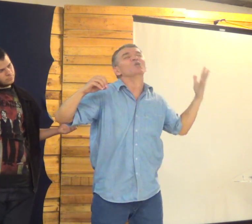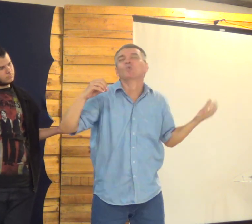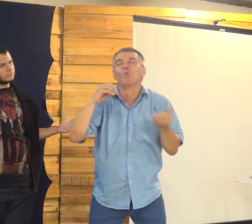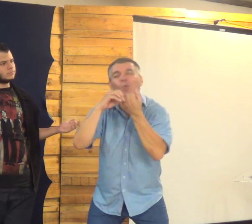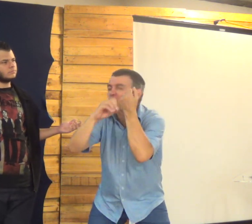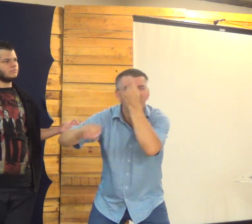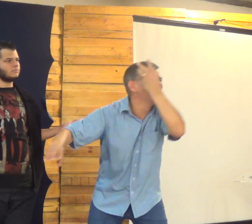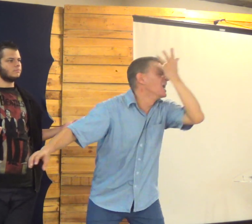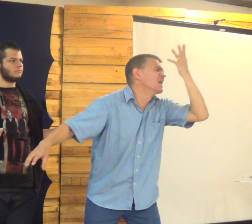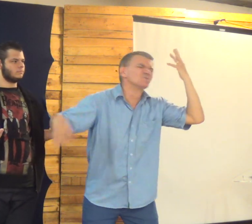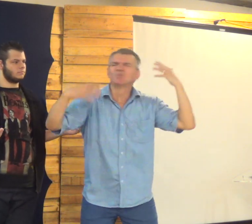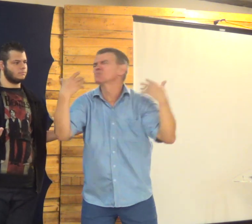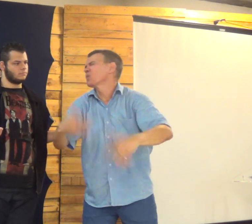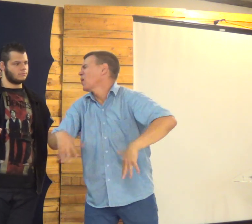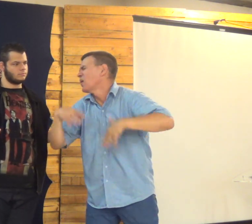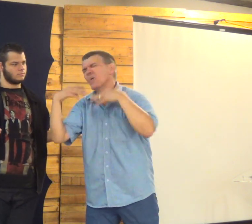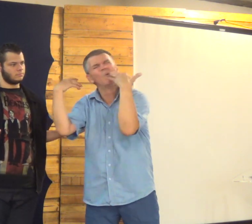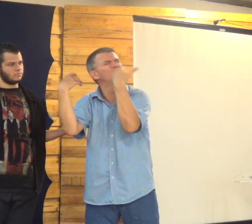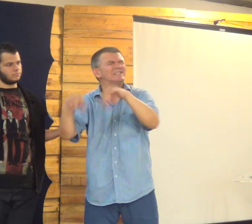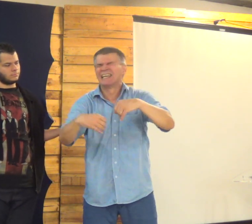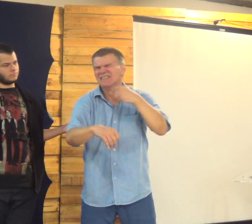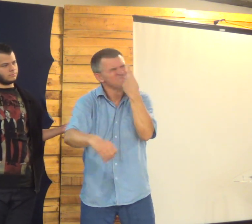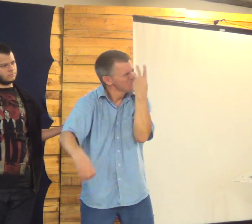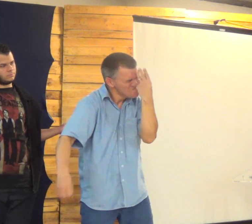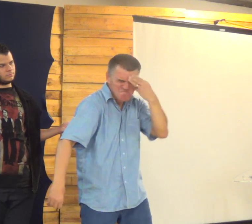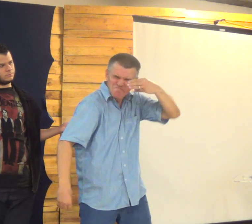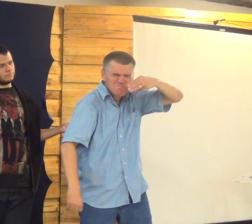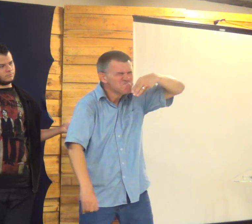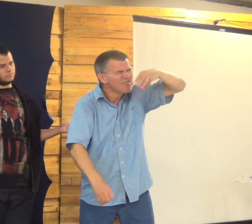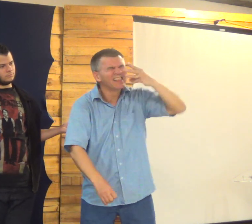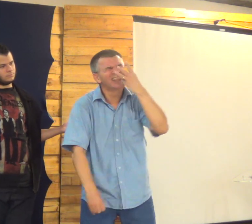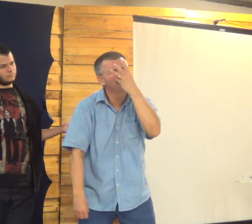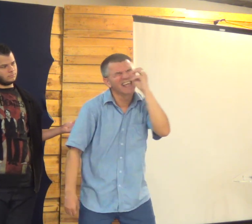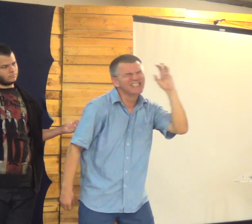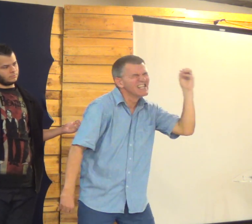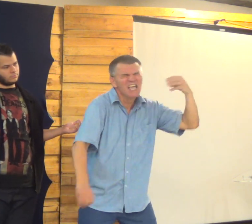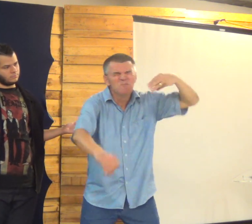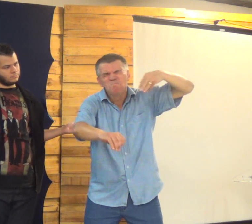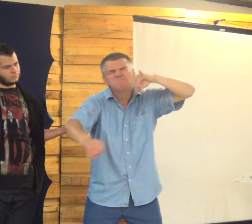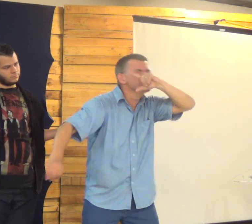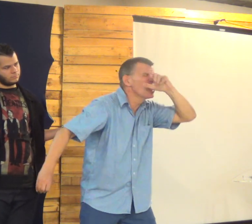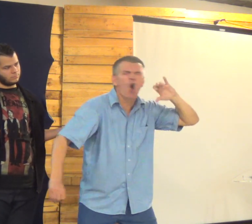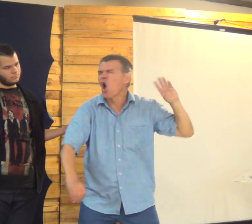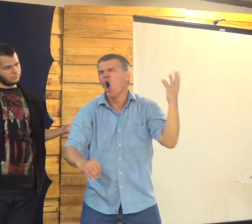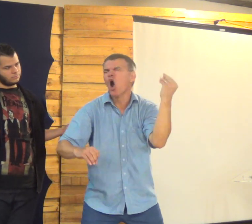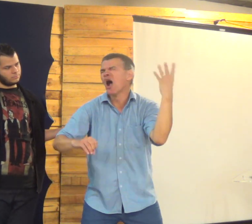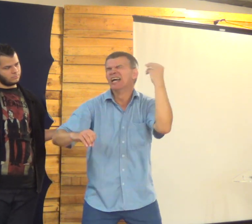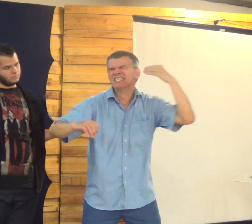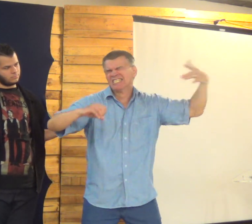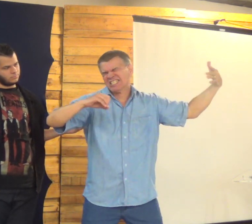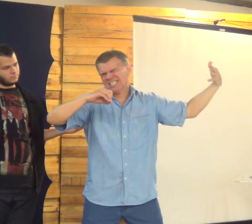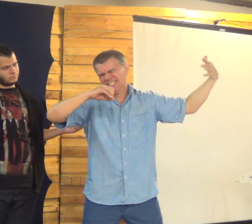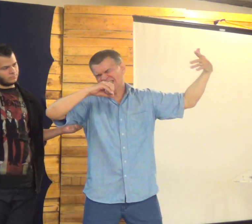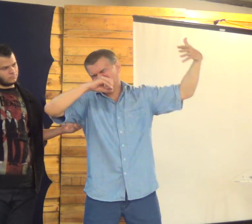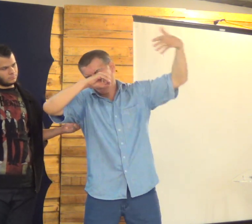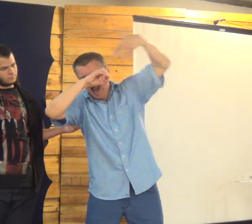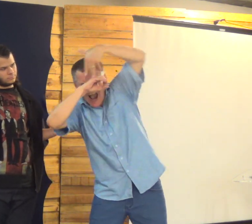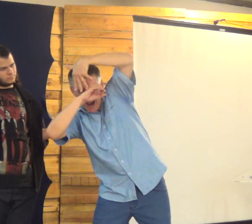momento em que ali é a fertilização, Pai A ovulação O encontro do óvulo com o espumatozoide, Deus Aquela